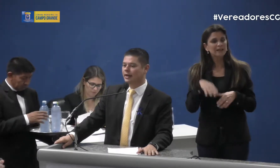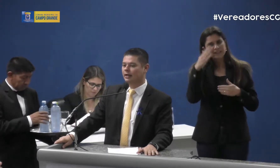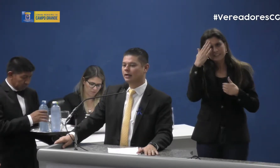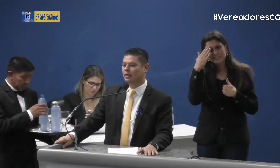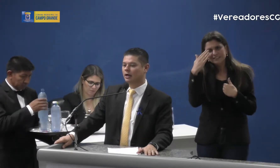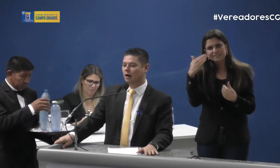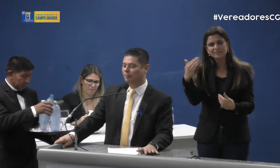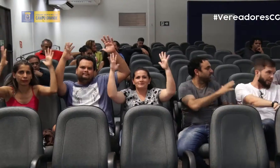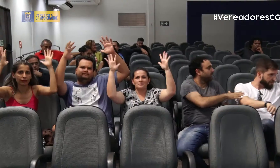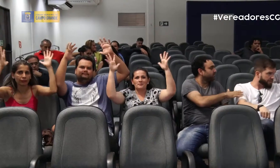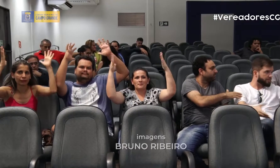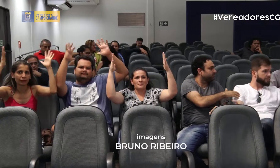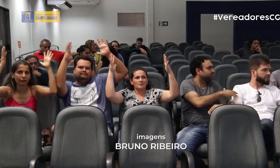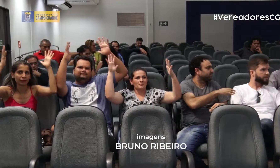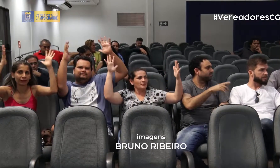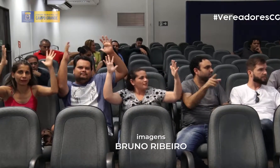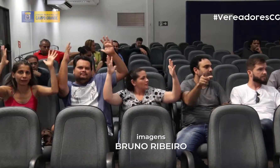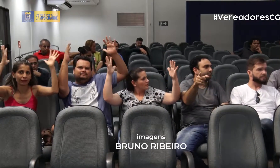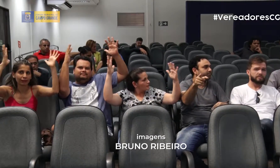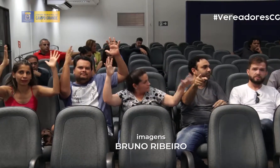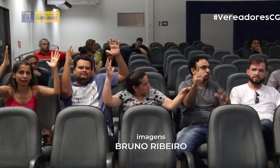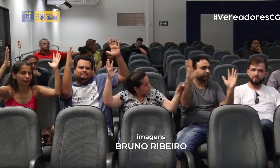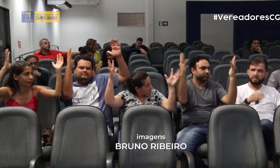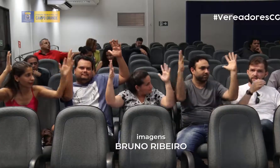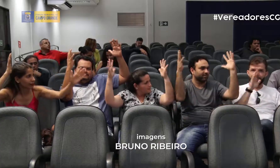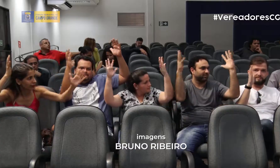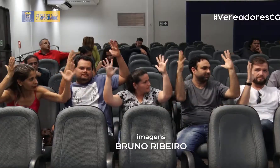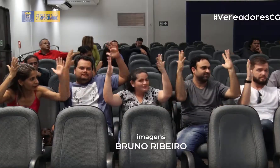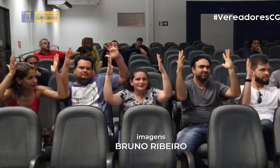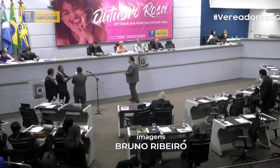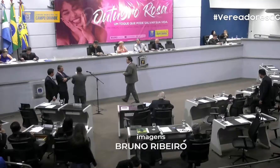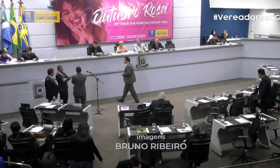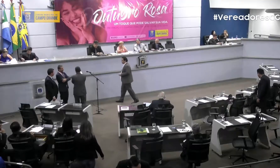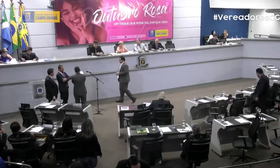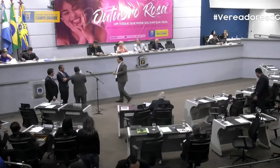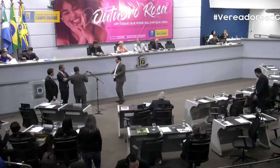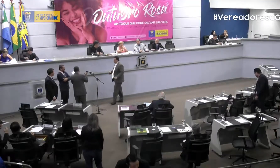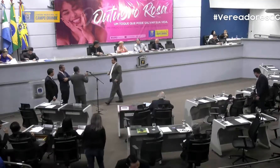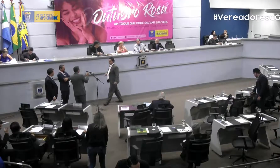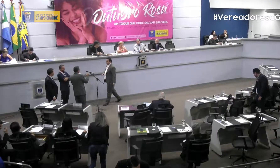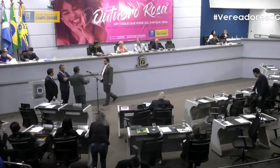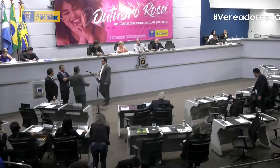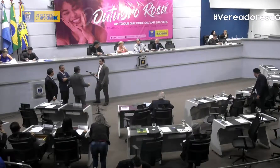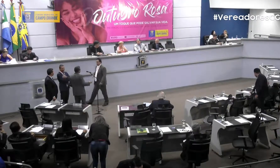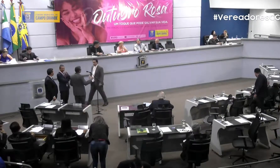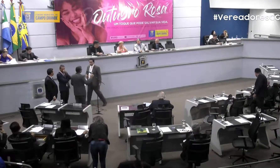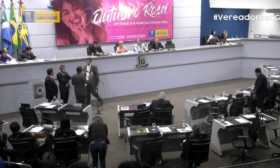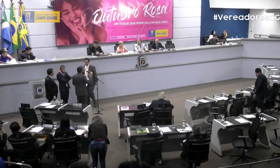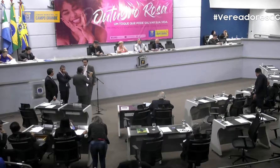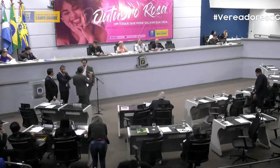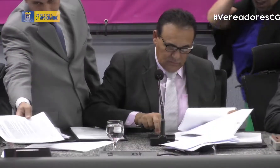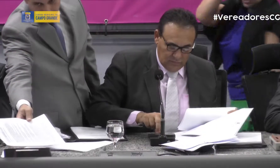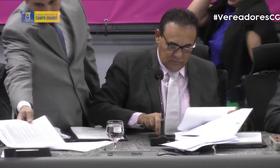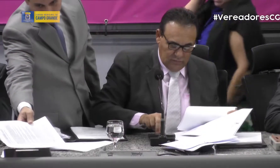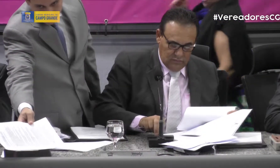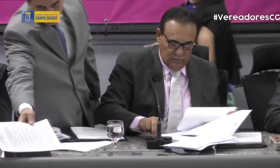Grande. A proposta contou com apoio e com a assinatura de todos os vereadores. Conforme o projeto, objetivo é